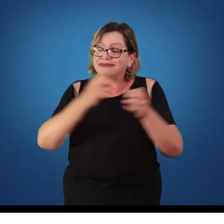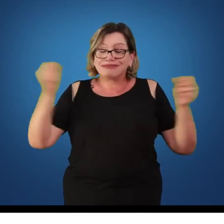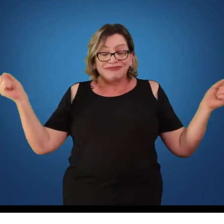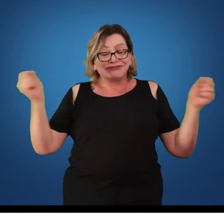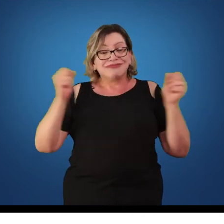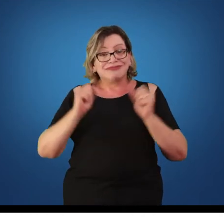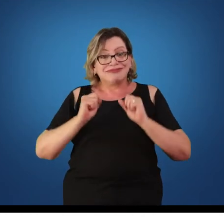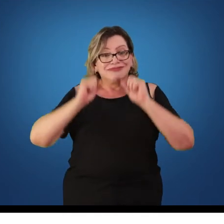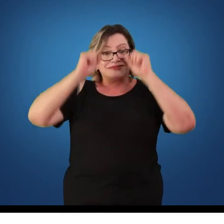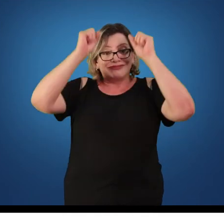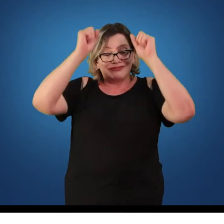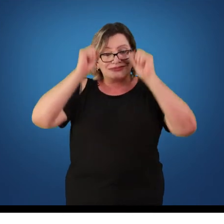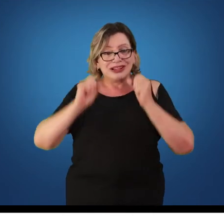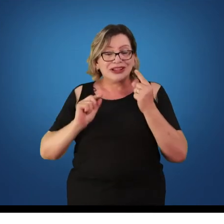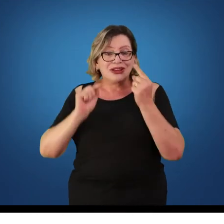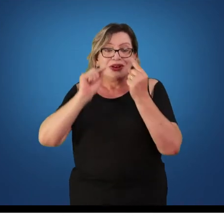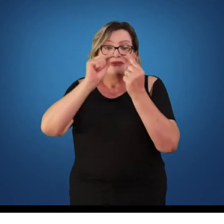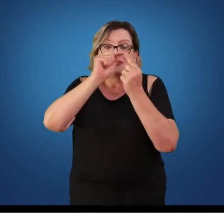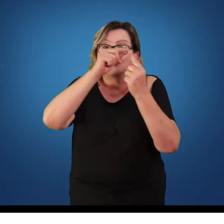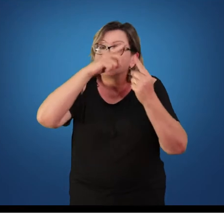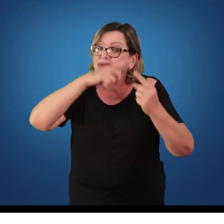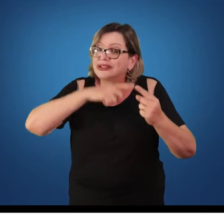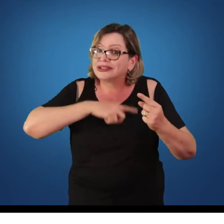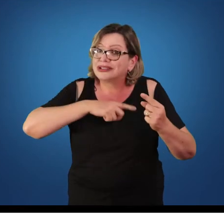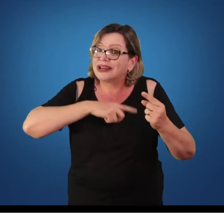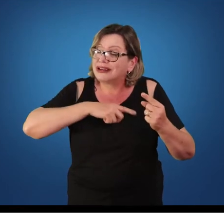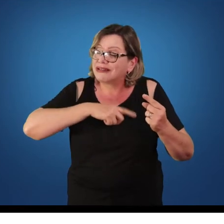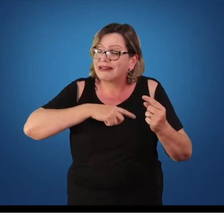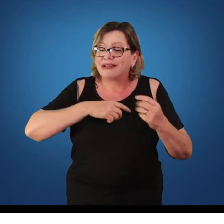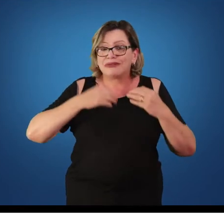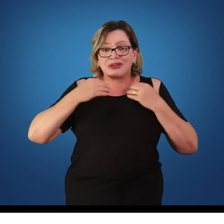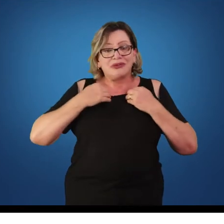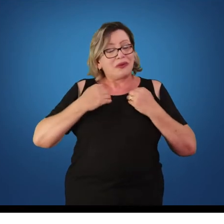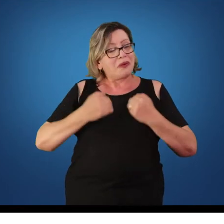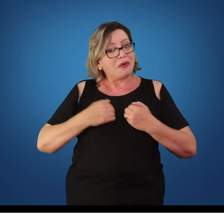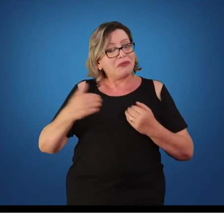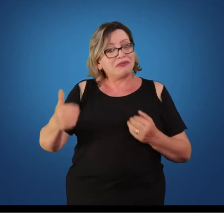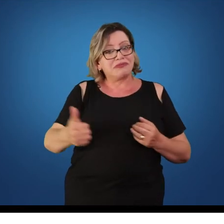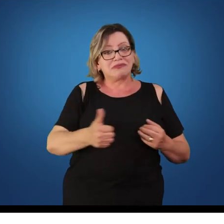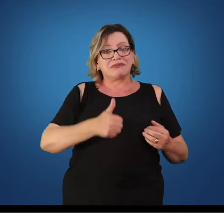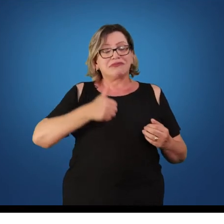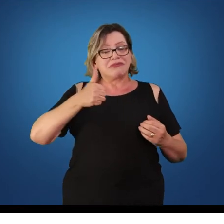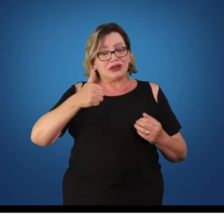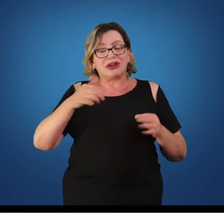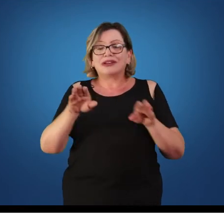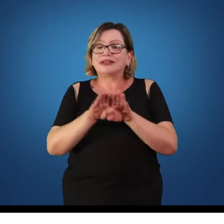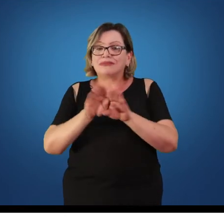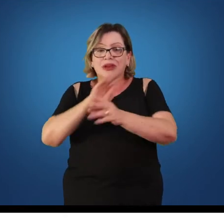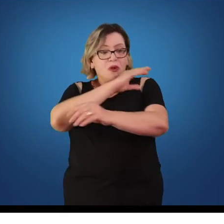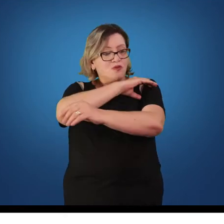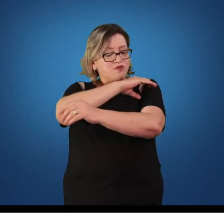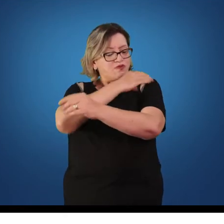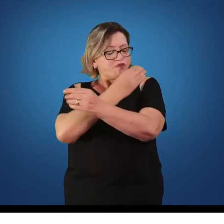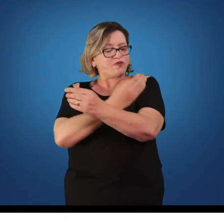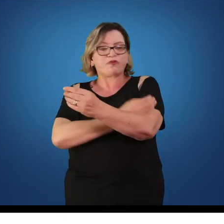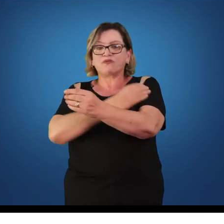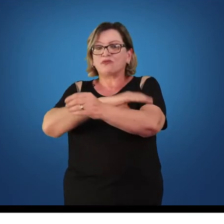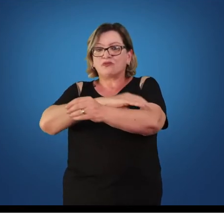que visam o melhor condicionamento aeróbico e que visam o ganho de massa muscular. Nesse sentido, é importante que o professor, então,